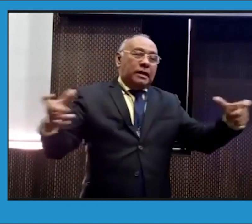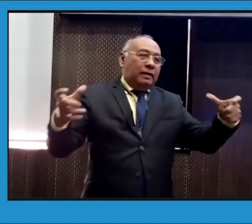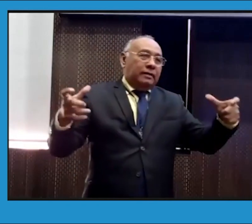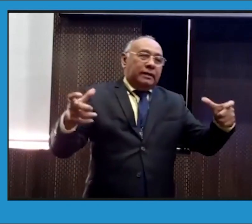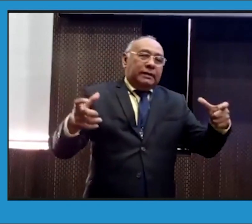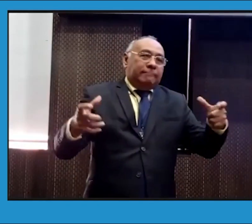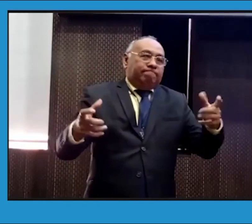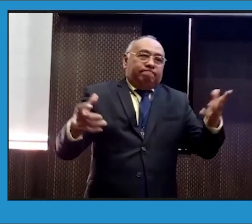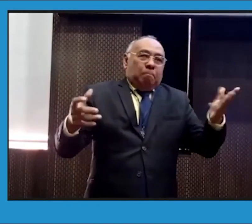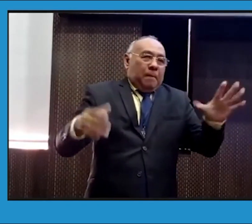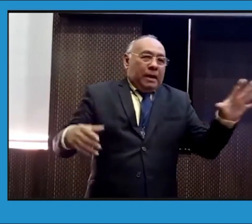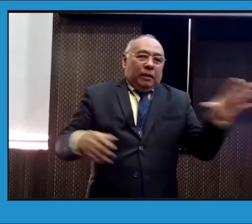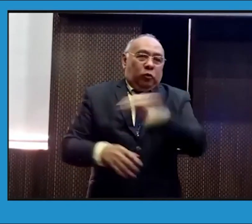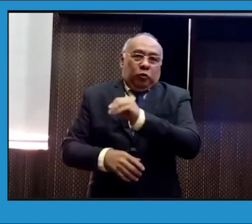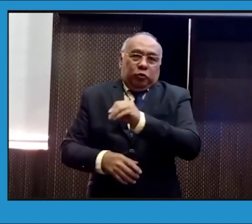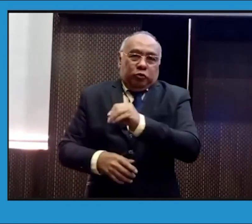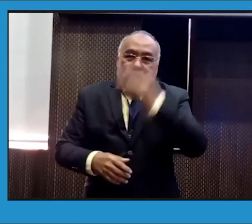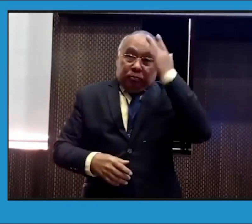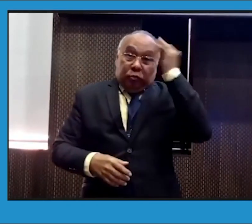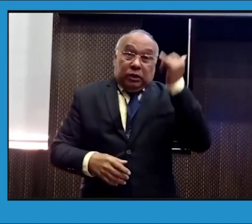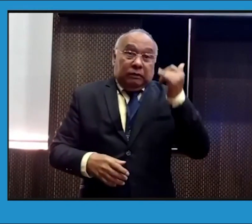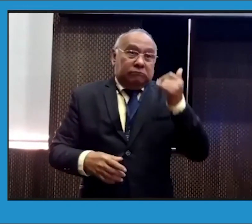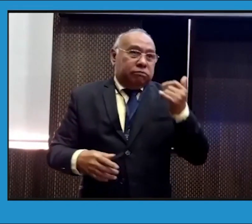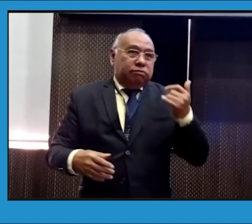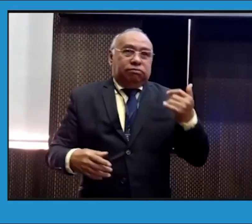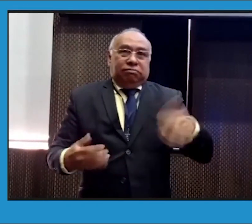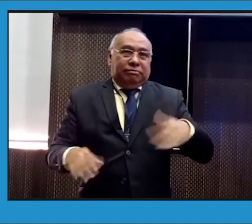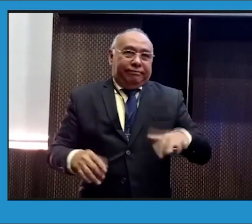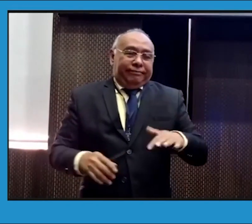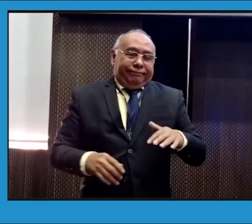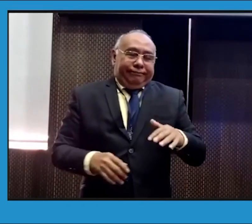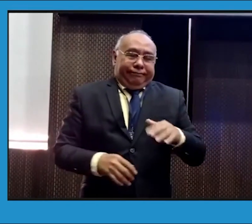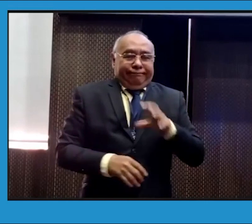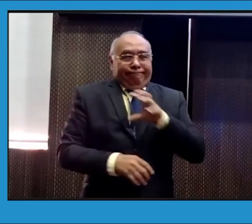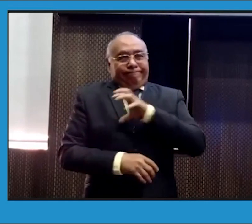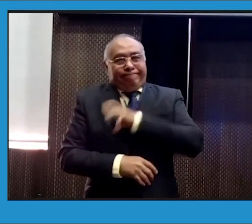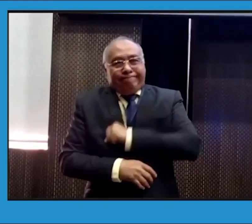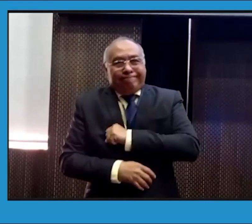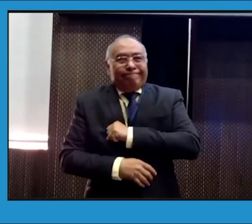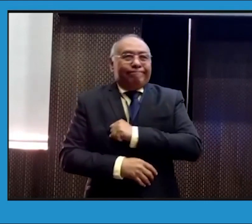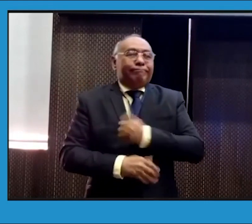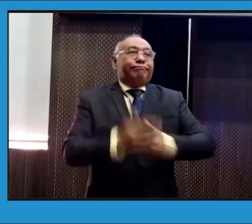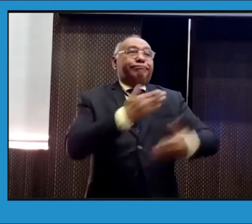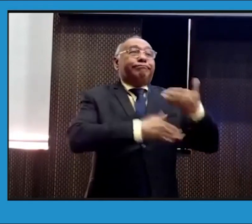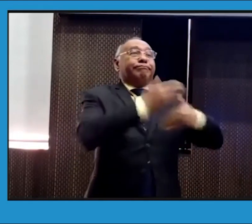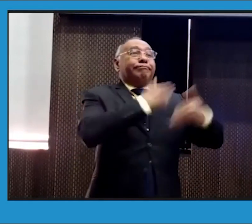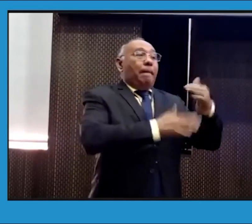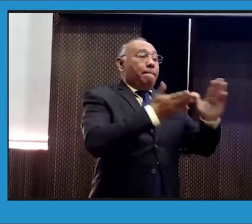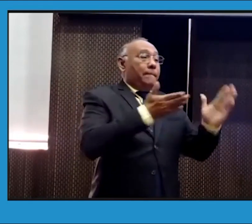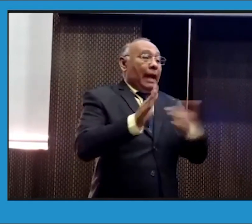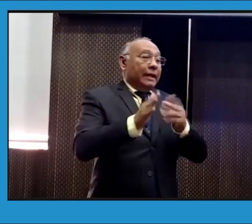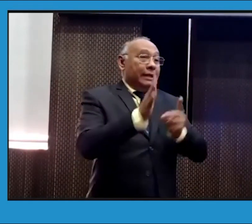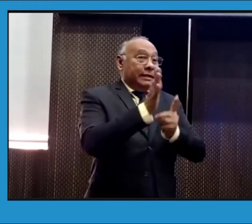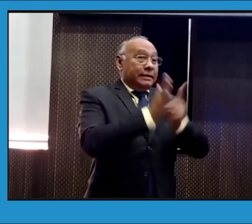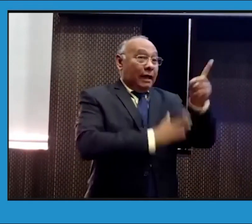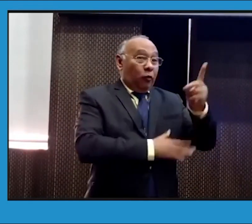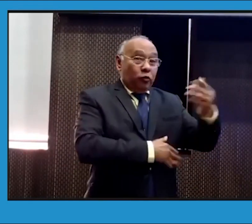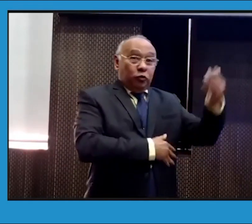necesidad realmente grande para nosotros, porque necesitamos estar en los planes de desarrollo